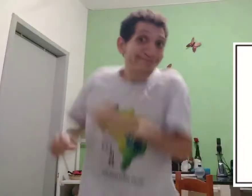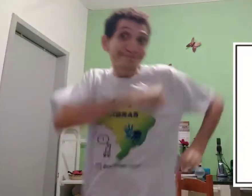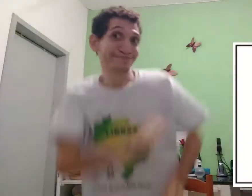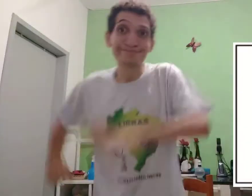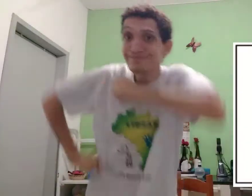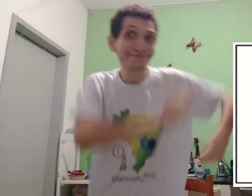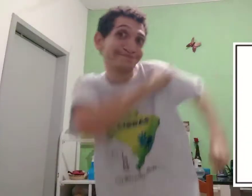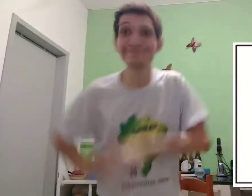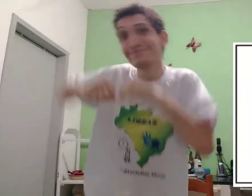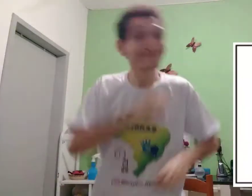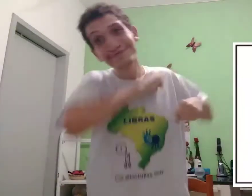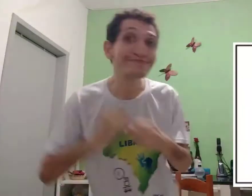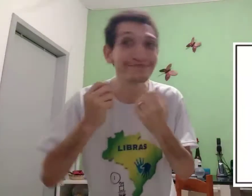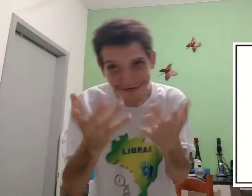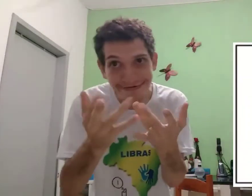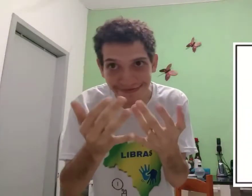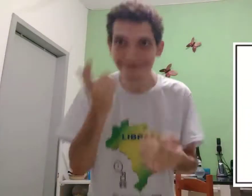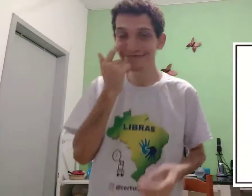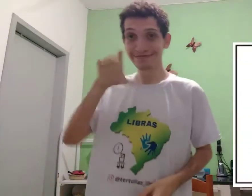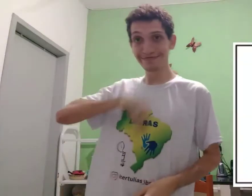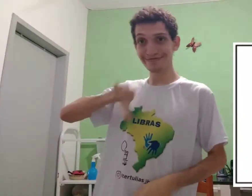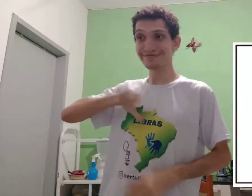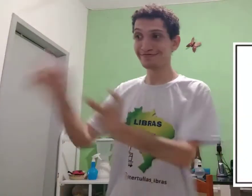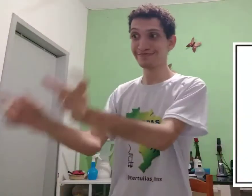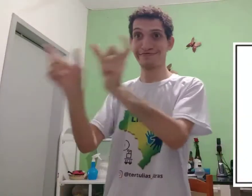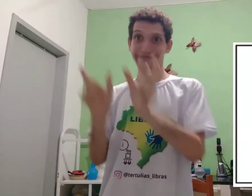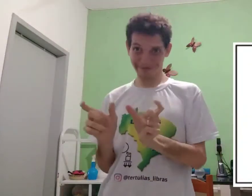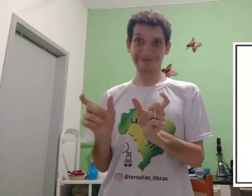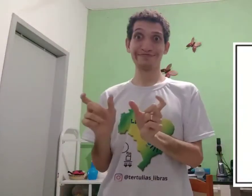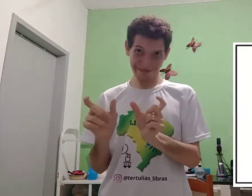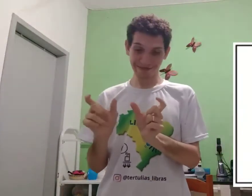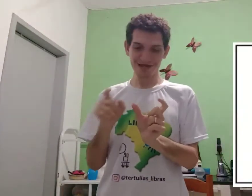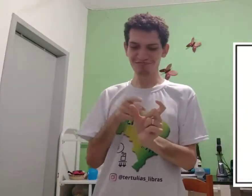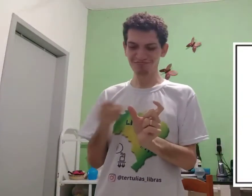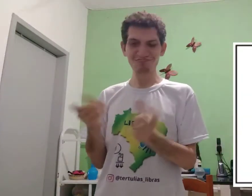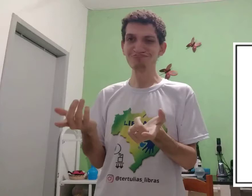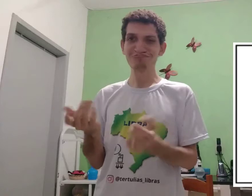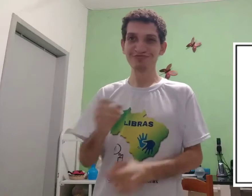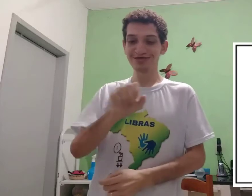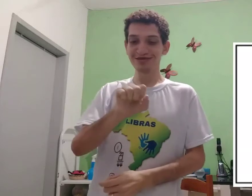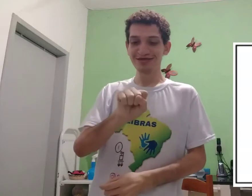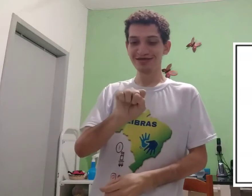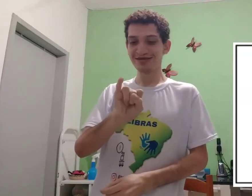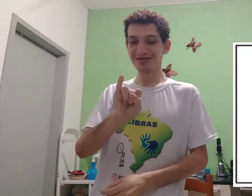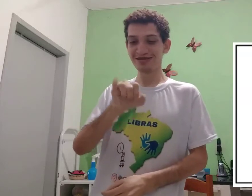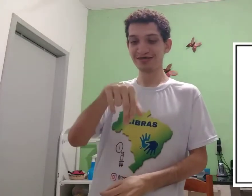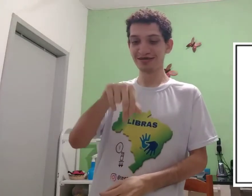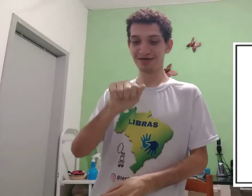Para o português nas palavras, o que é?